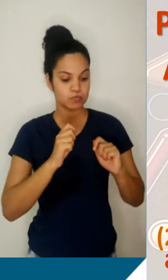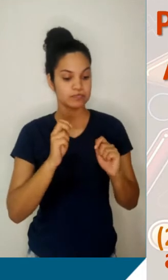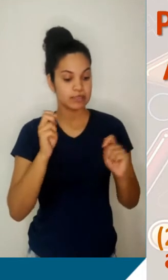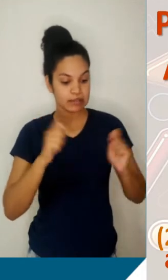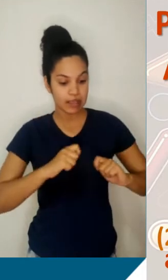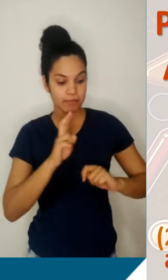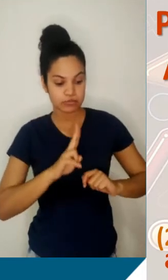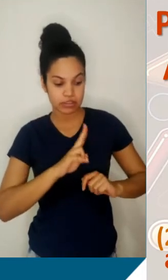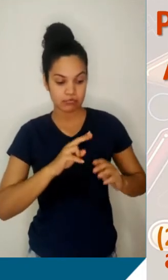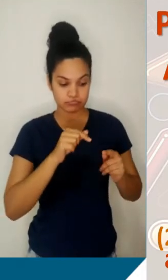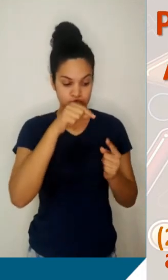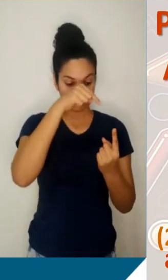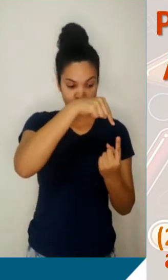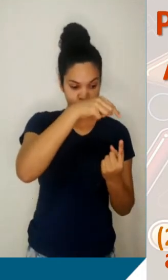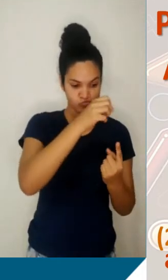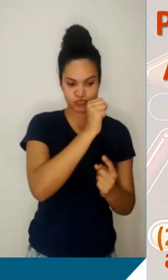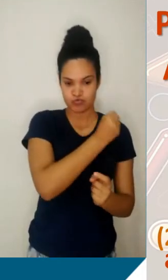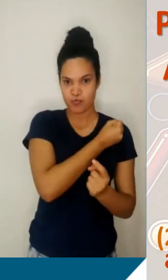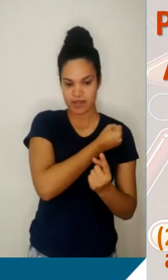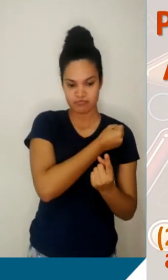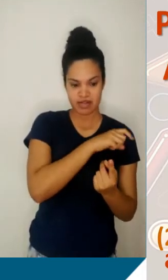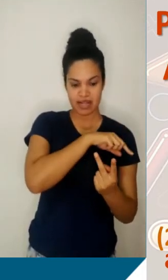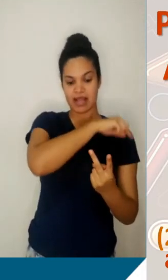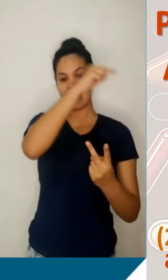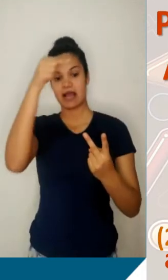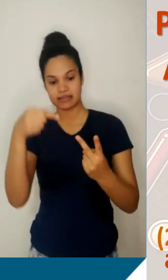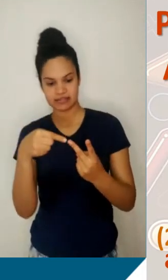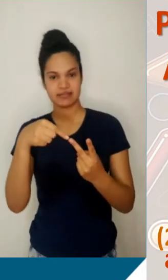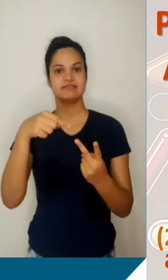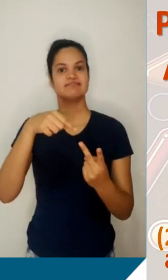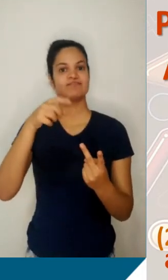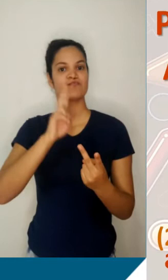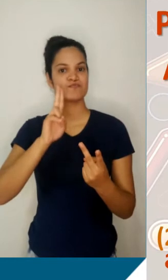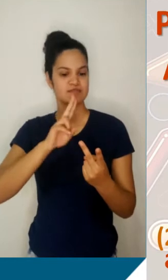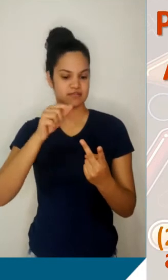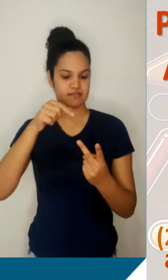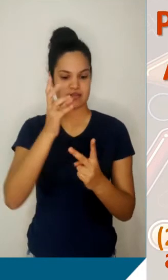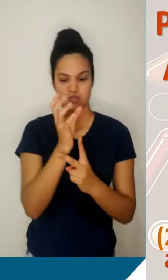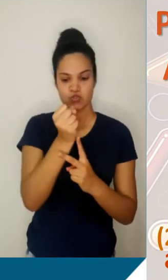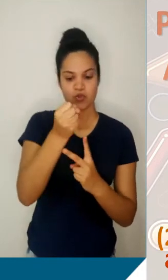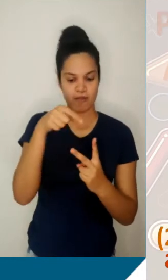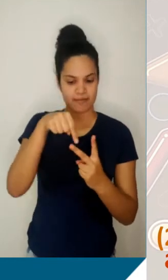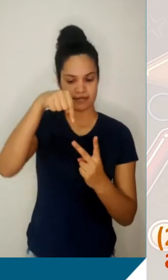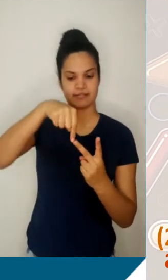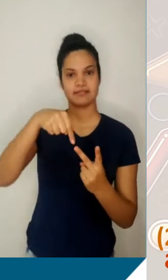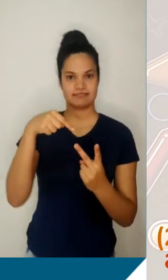caso, 3 unidades. Bem, a gente, desta forma, nós podemos, então, definir uma progressão aritmética.